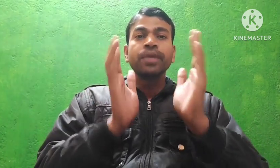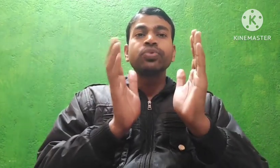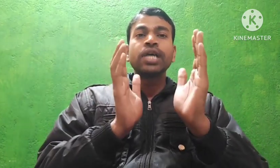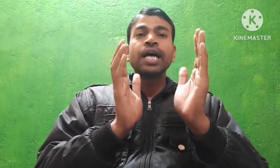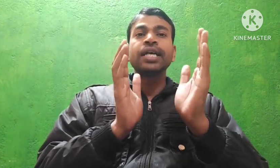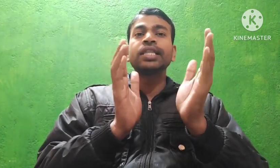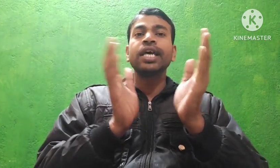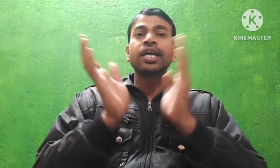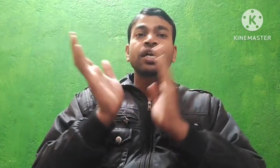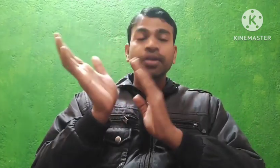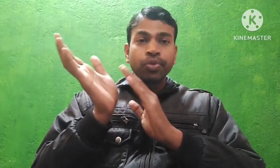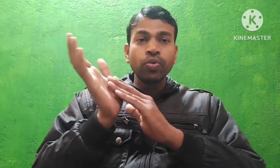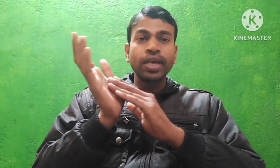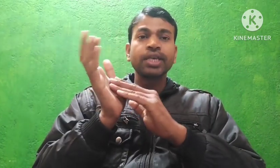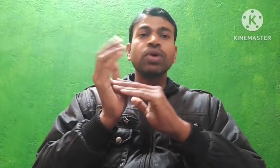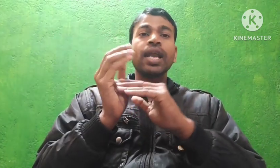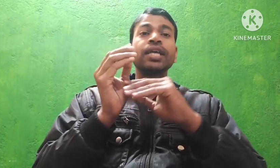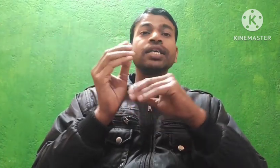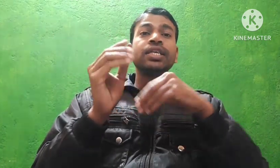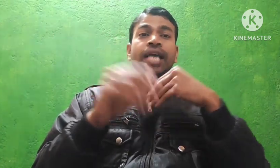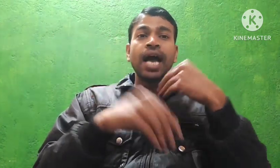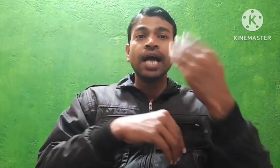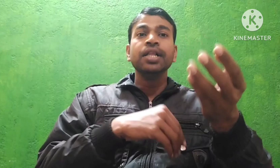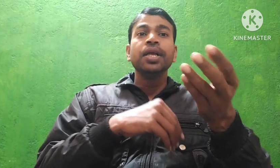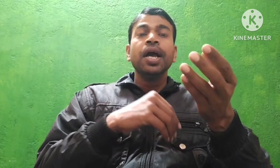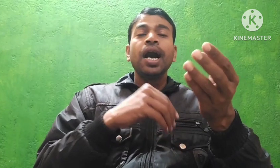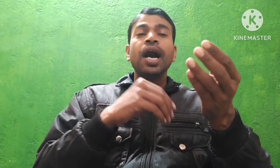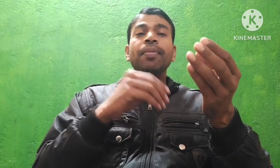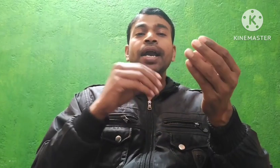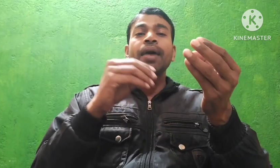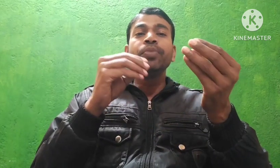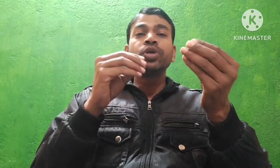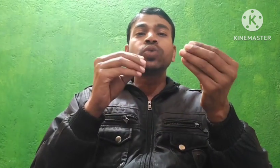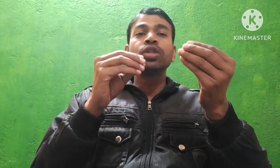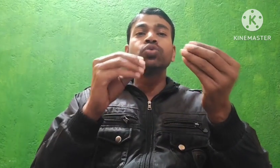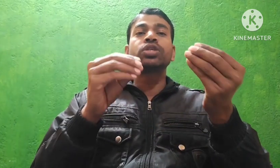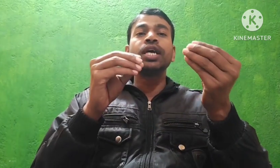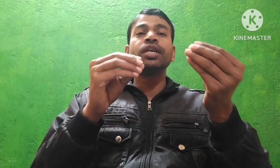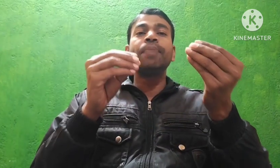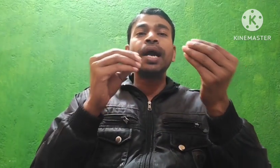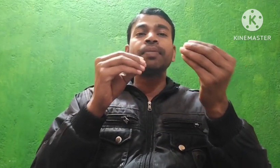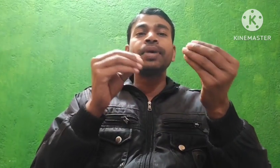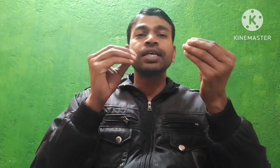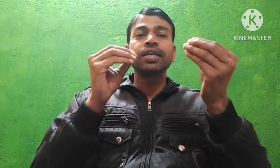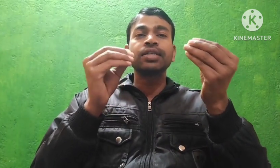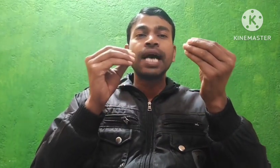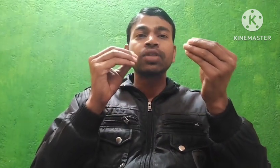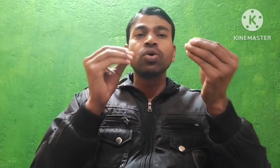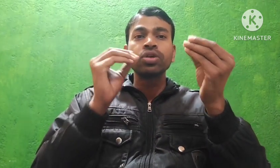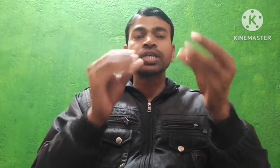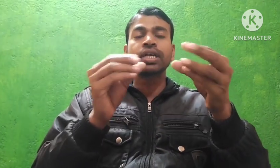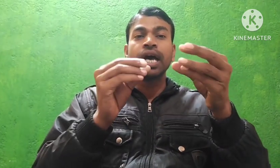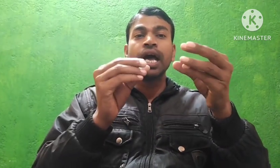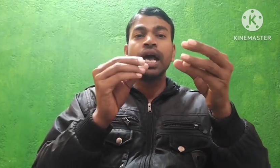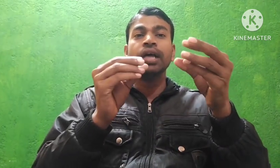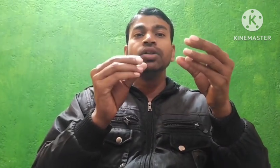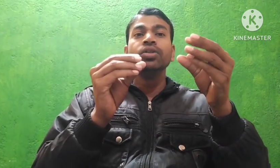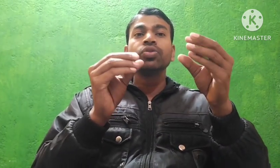पूछा गया थे viewer के द्वारा कि क्या हमारा mutual दूसरे department के साथ हो सकता है तो